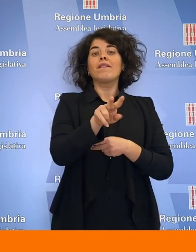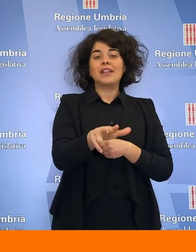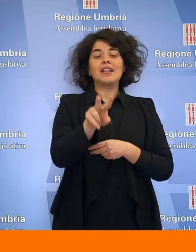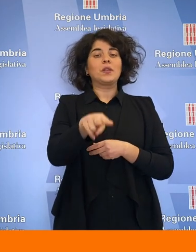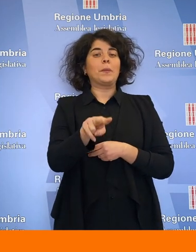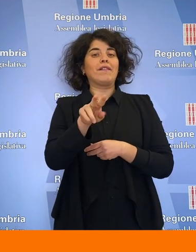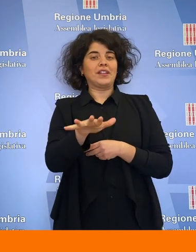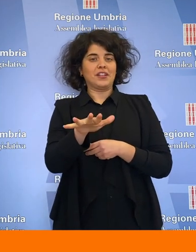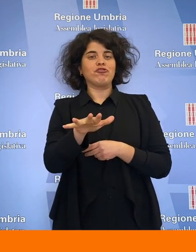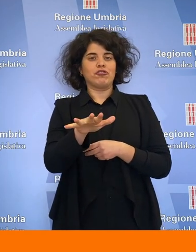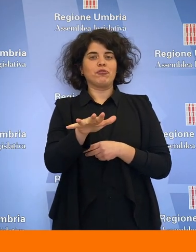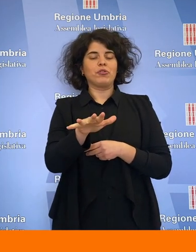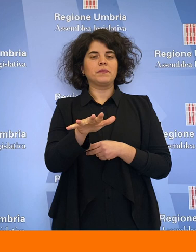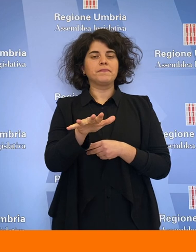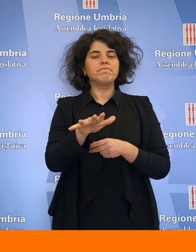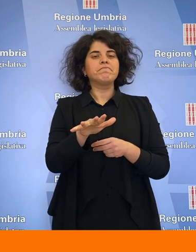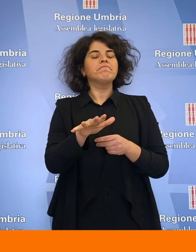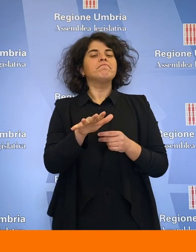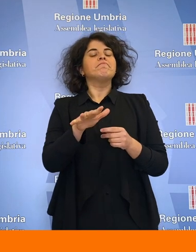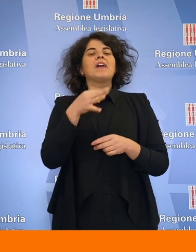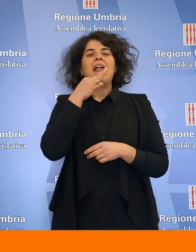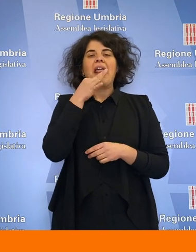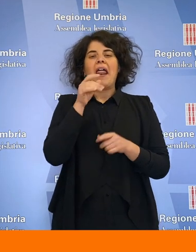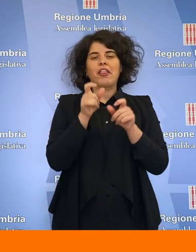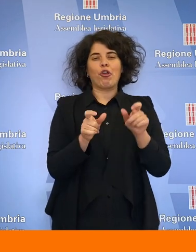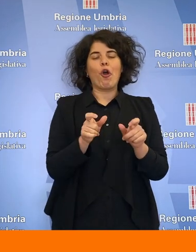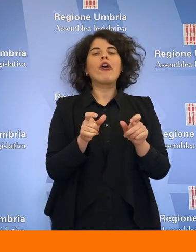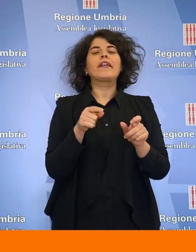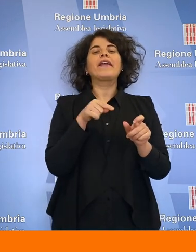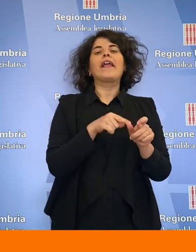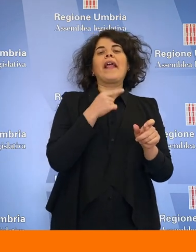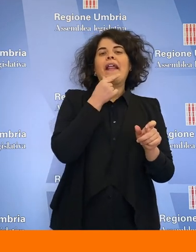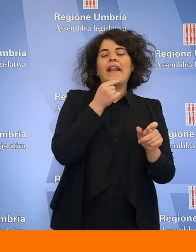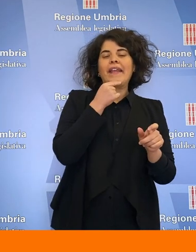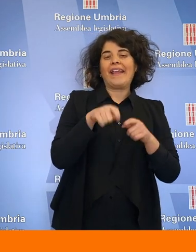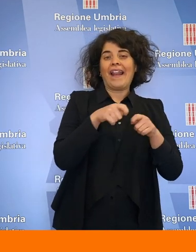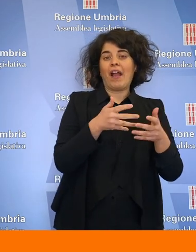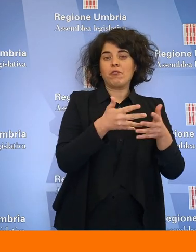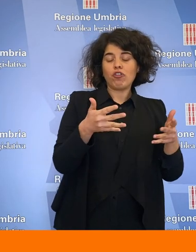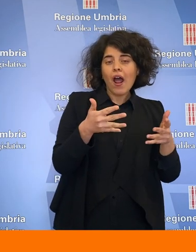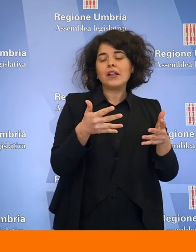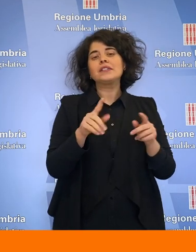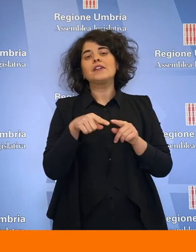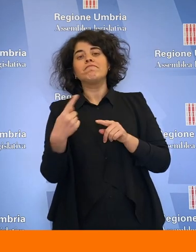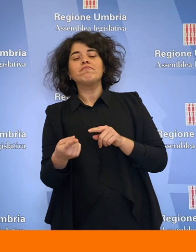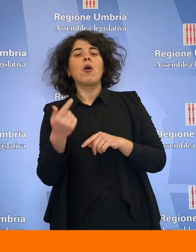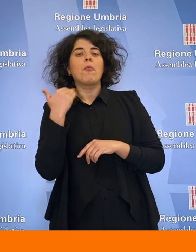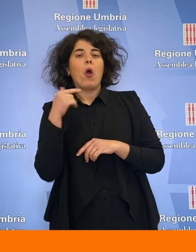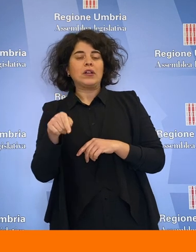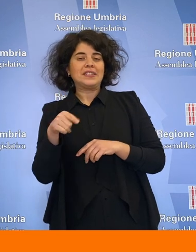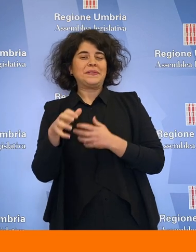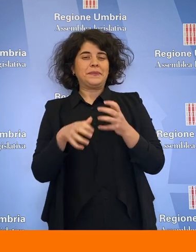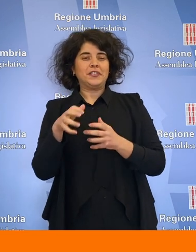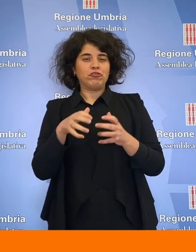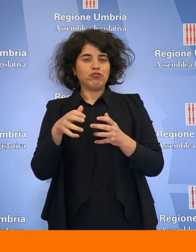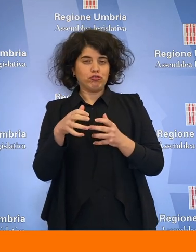-2025. Relatori in aula saranno Daniele Nicchi, lega per la maggioranza, e Donatella Porzi, misto per